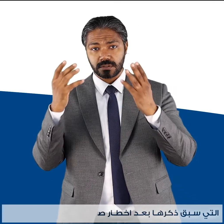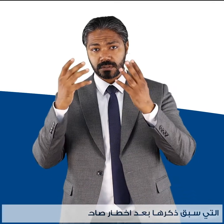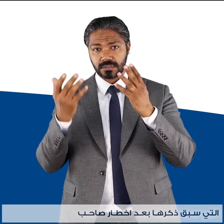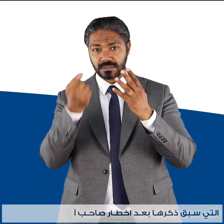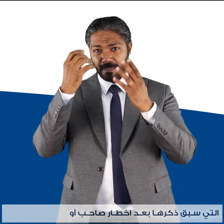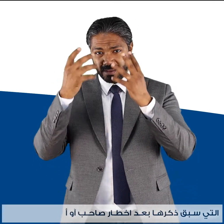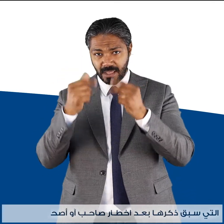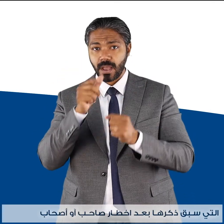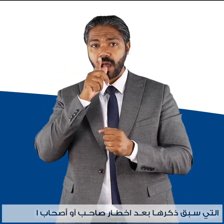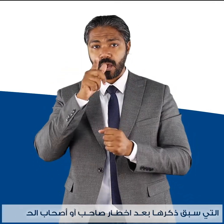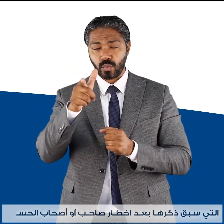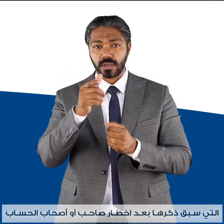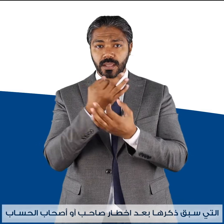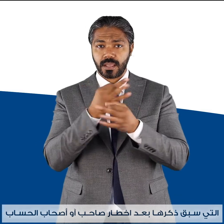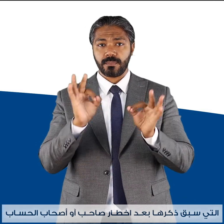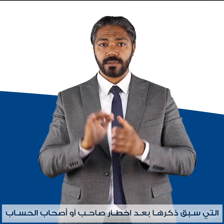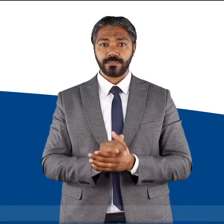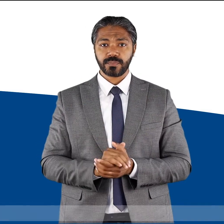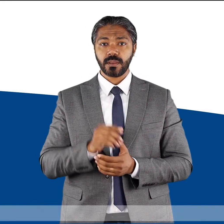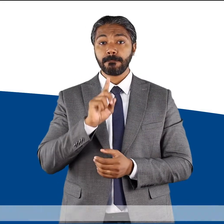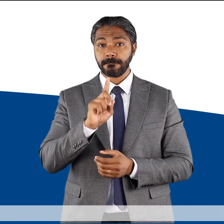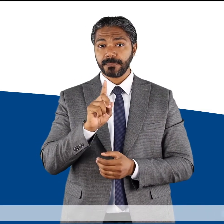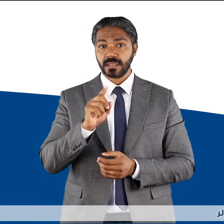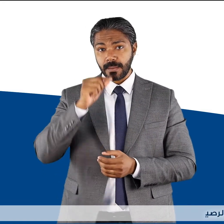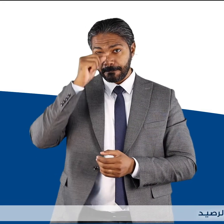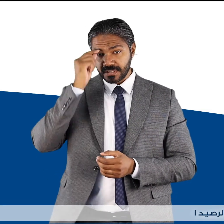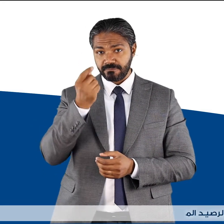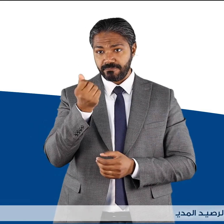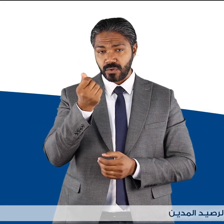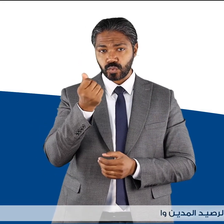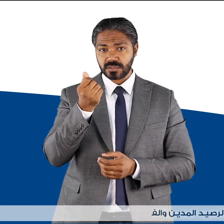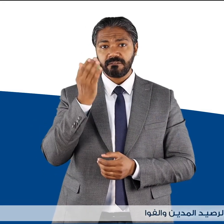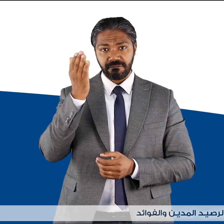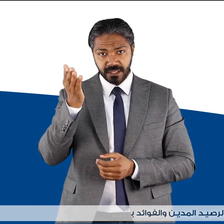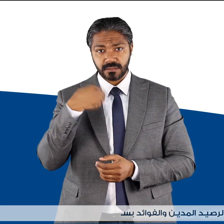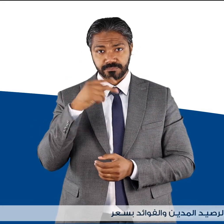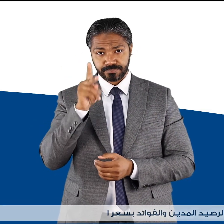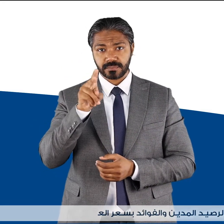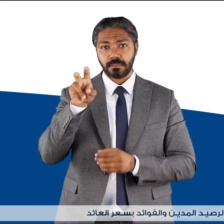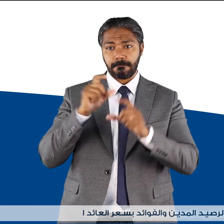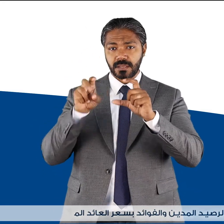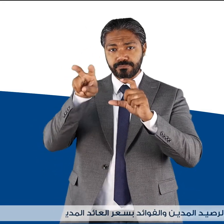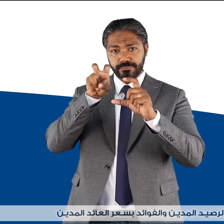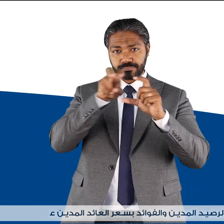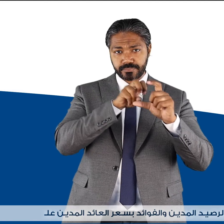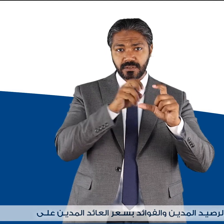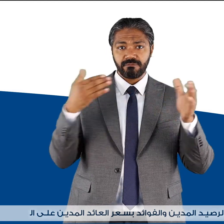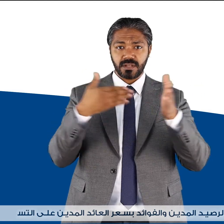صاحبي أو أصحاب الحساب والمطالبة بالرصيد المديني والفوائد بسعر العائد المديني على